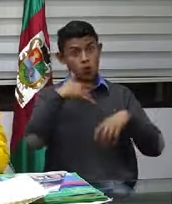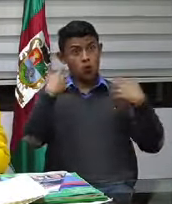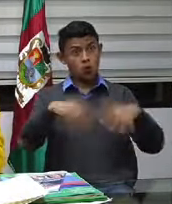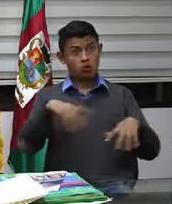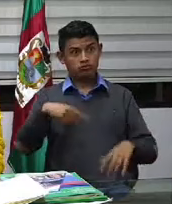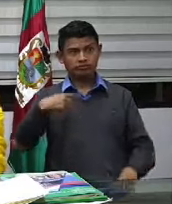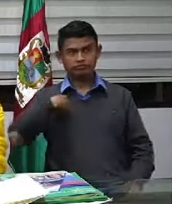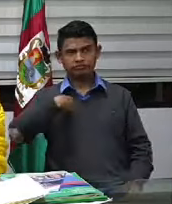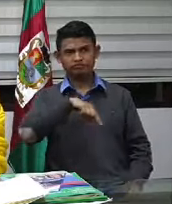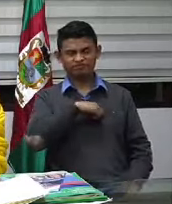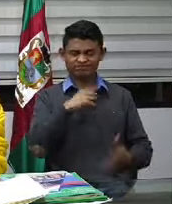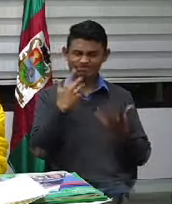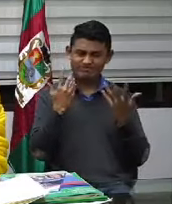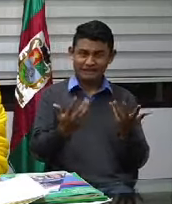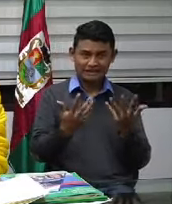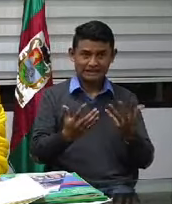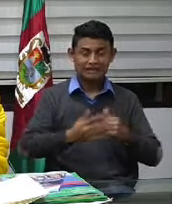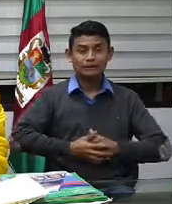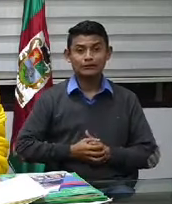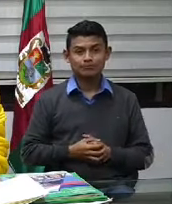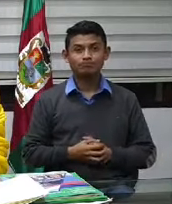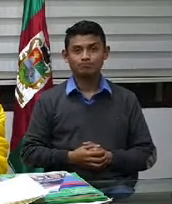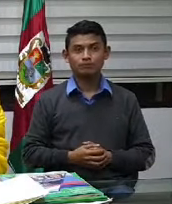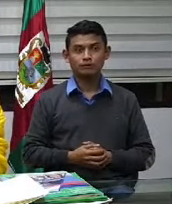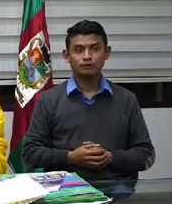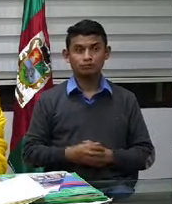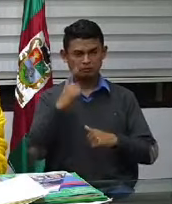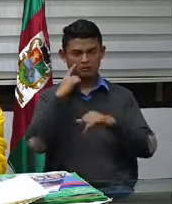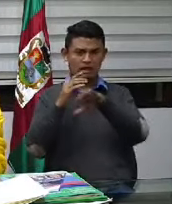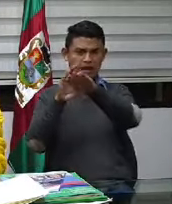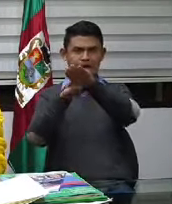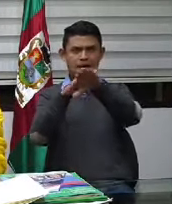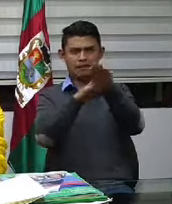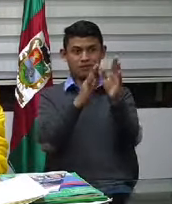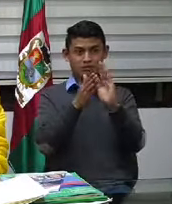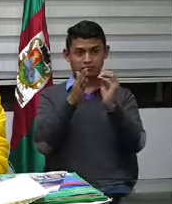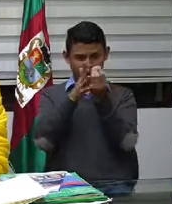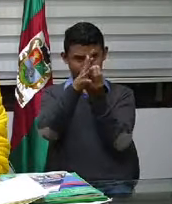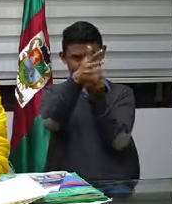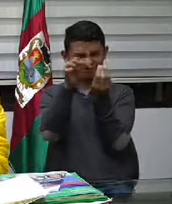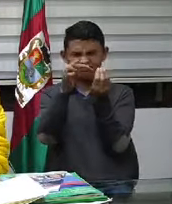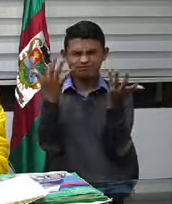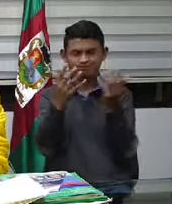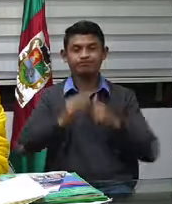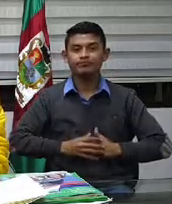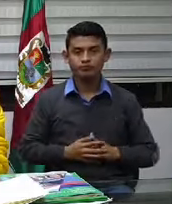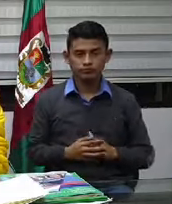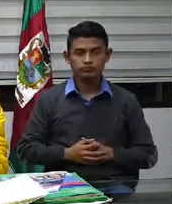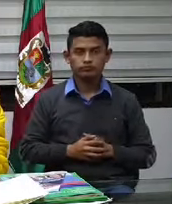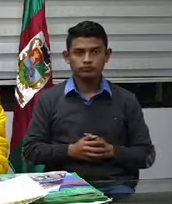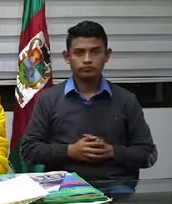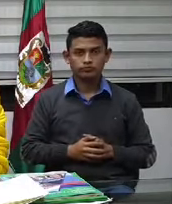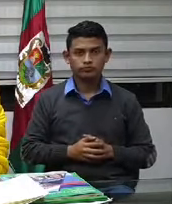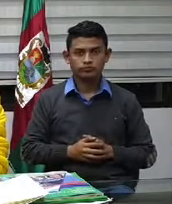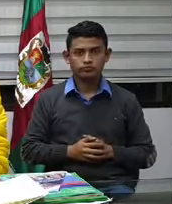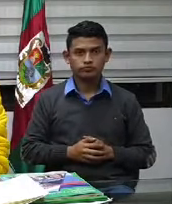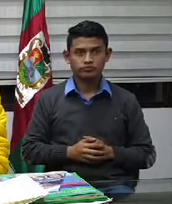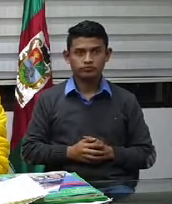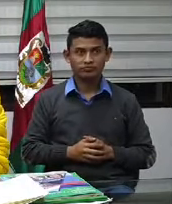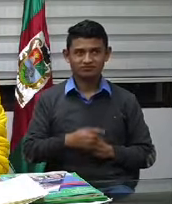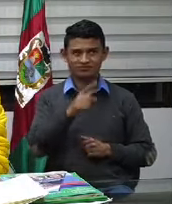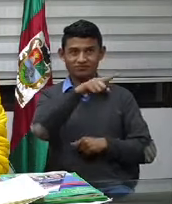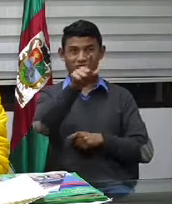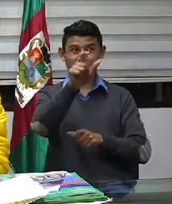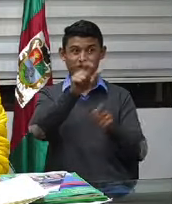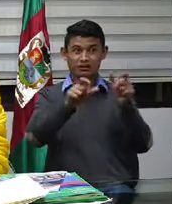decirle, especialmente los medios de comunicación, no tanto los locales, porque yo la mano he grabado muy bien, pero usted lo ve en televisión,